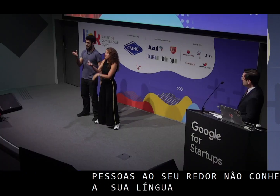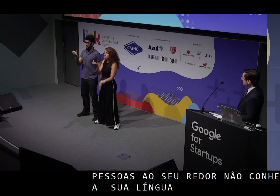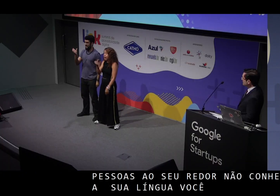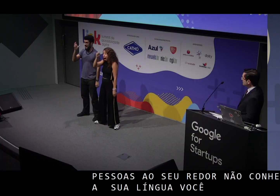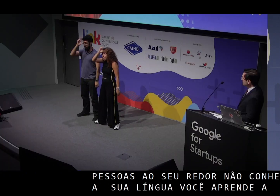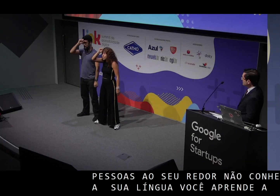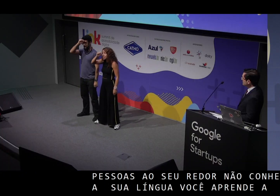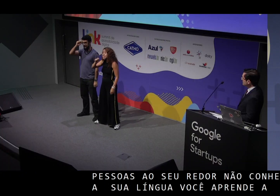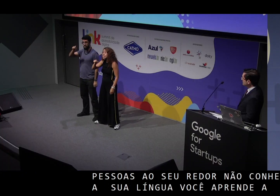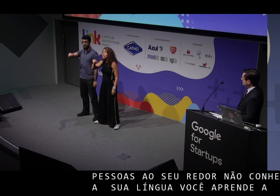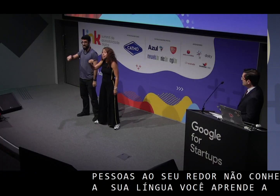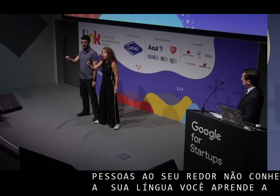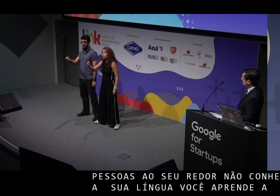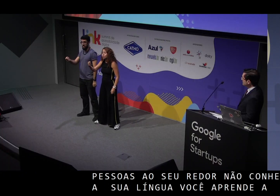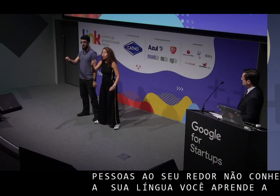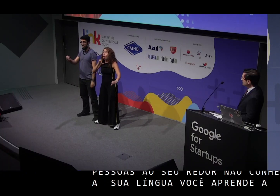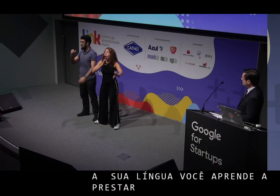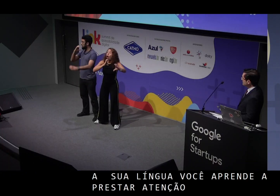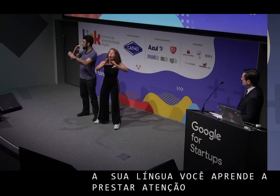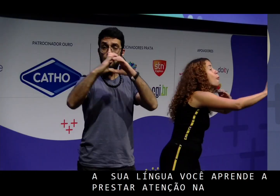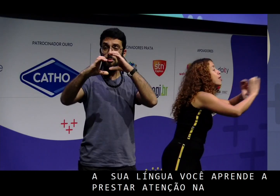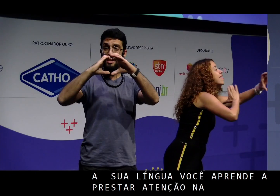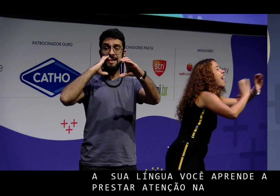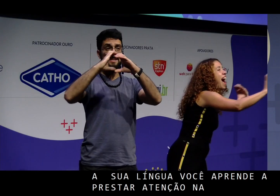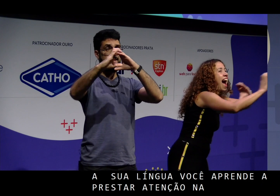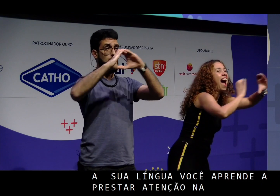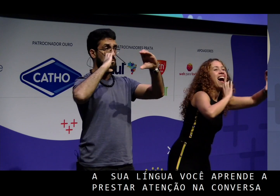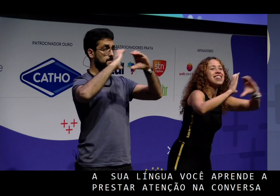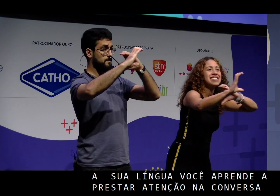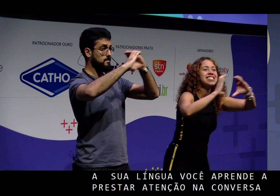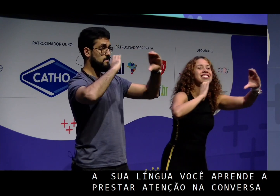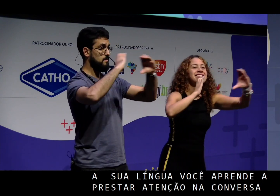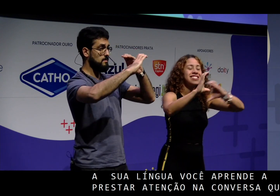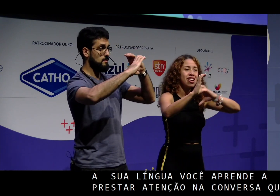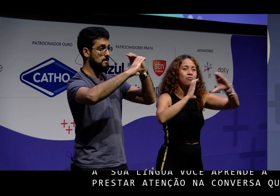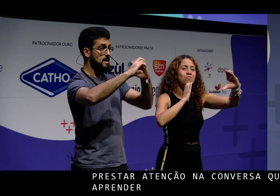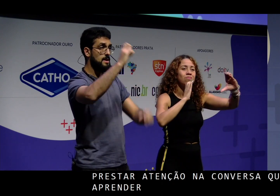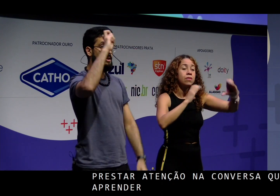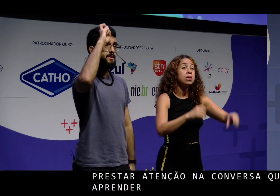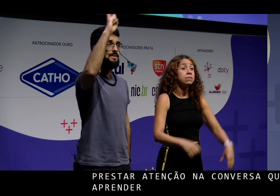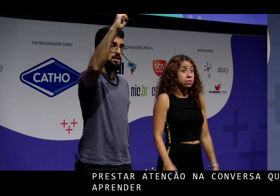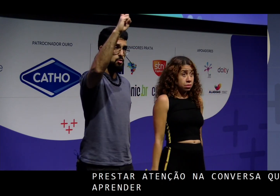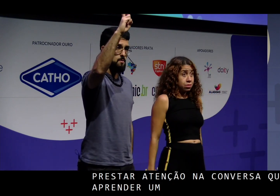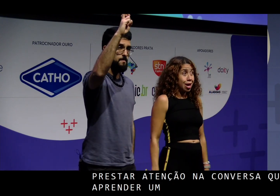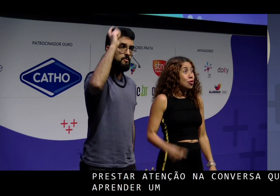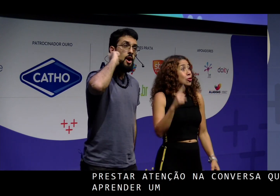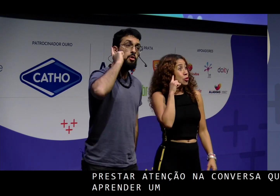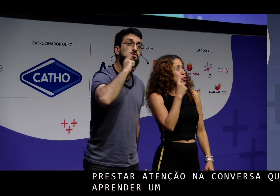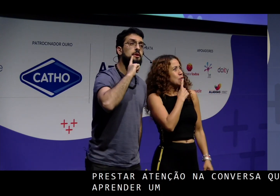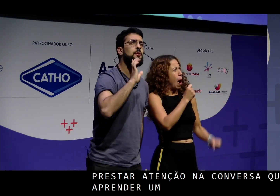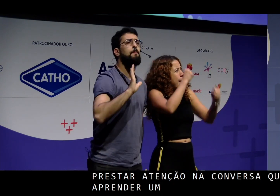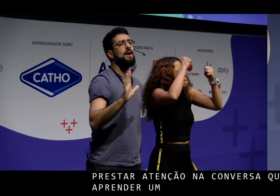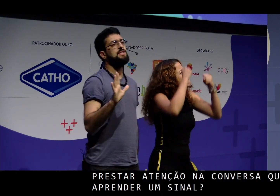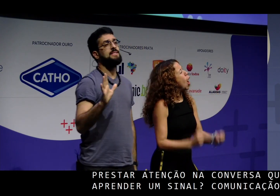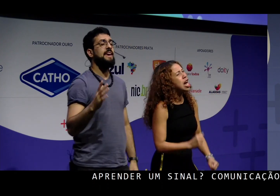aprender um sinal? Comunicação. Eles mexem as mãos para frente e para O surdo pode ser